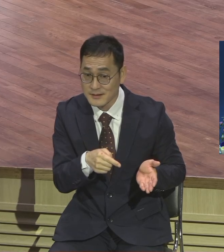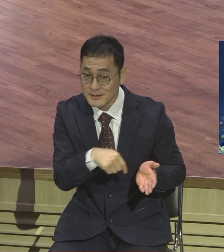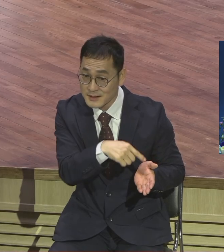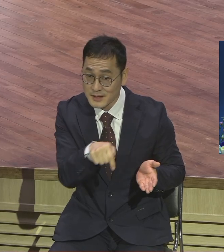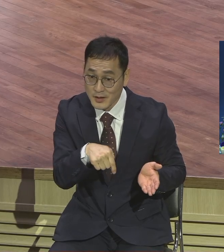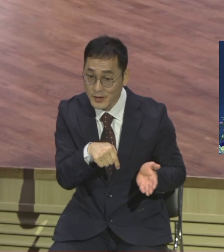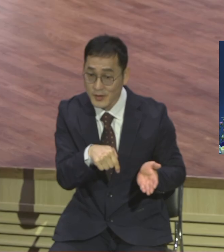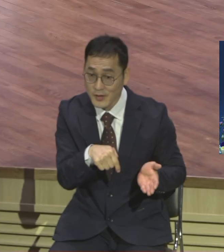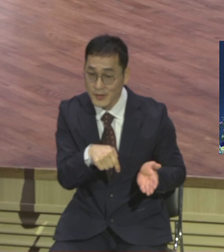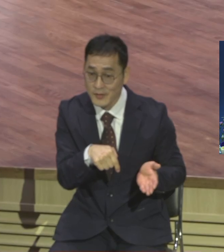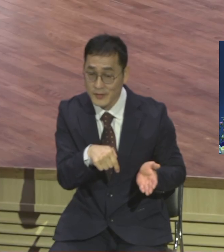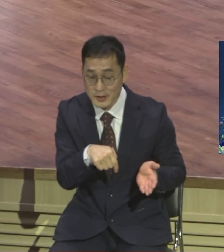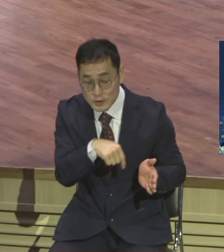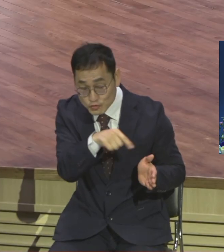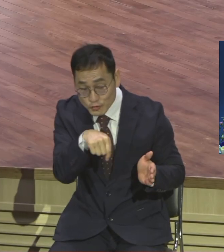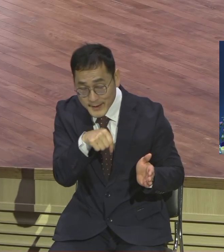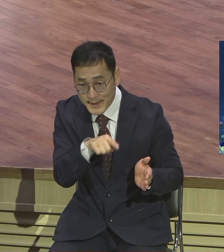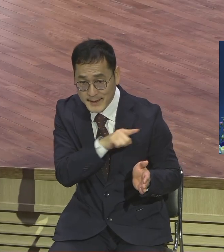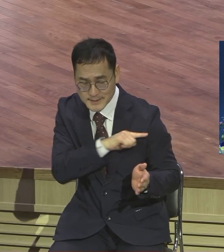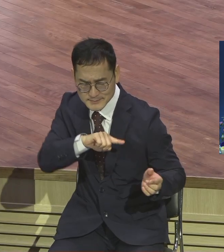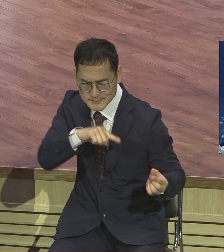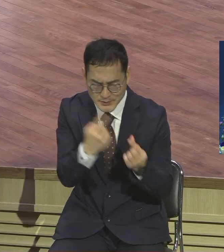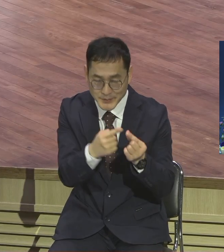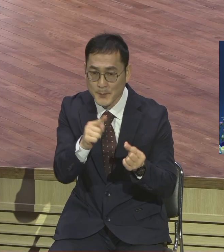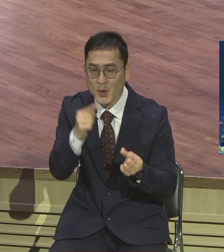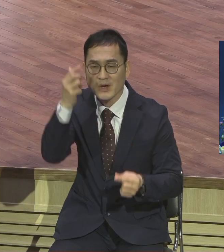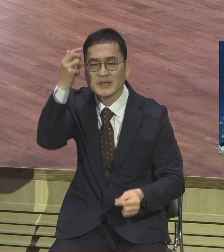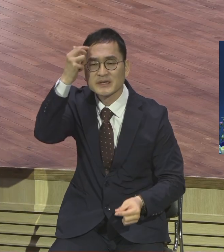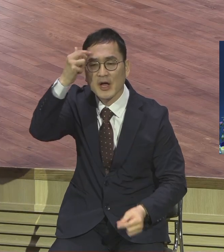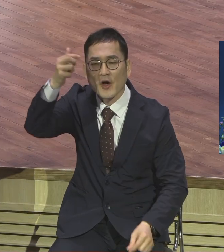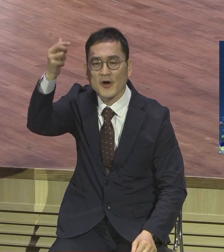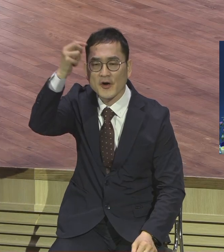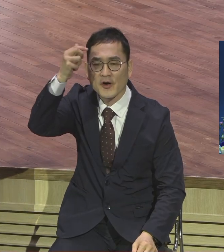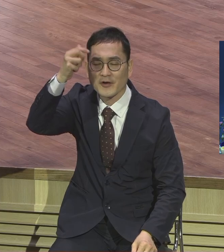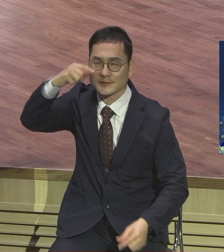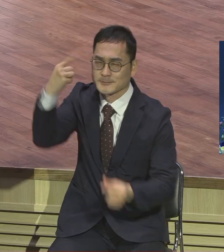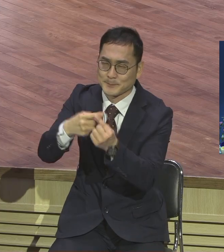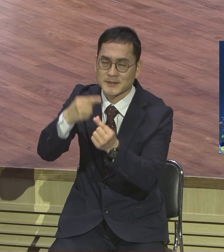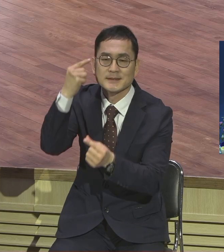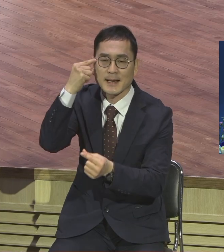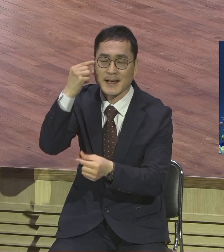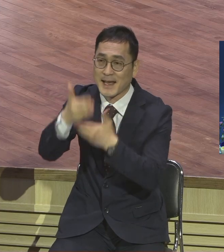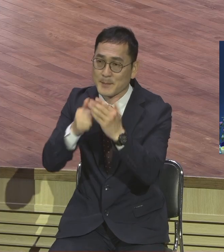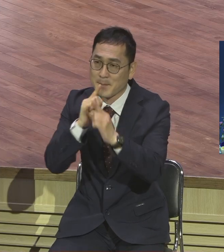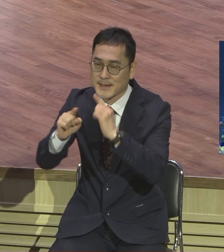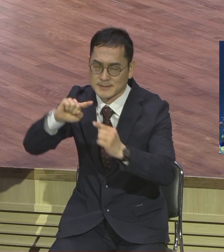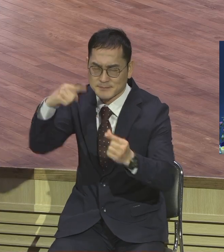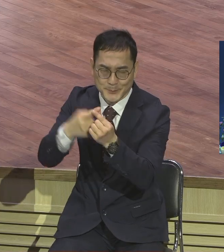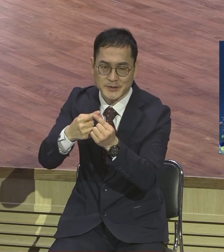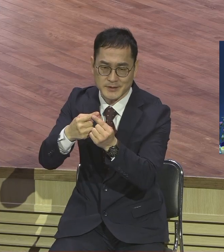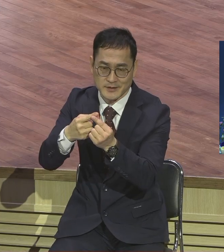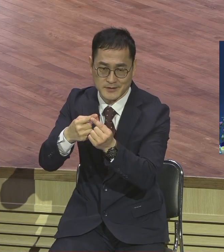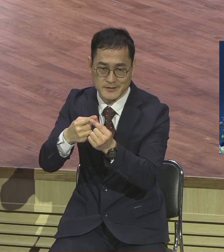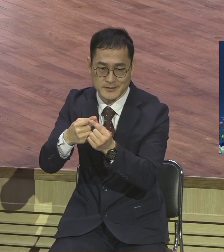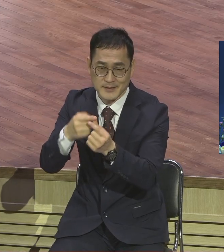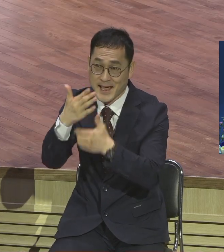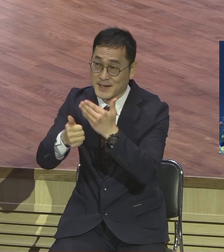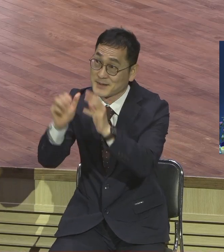우선순위를 영에 맞춰야 돼요. 하나님의 말씀을 맞춰야 돼요. 하나님 나라에 맞춰야 된다고